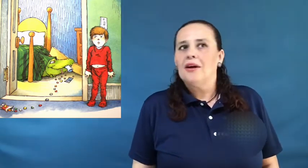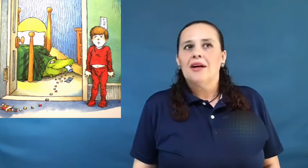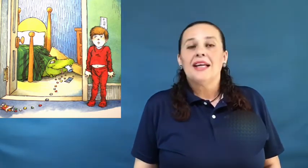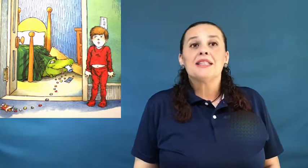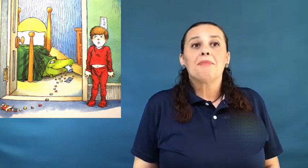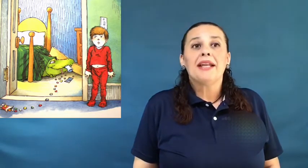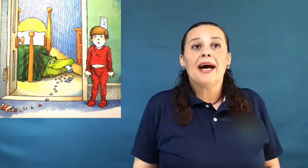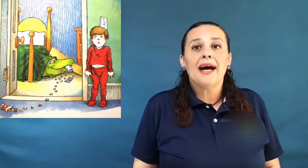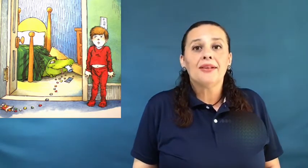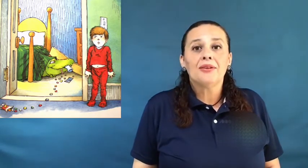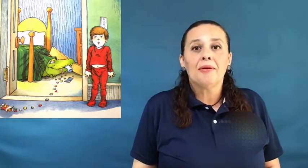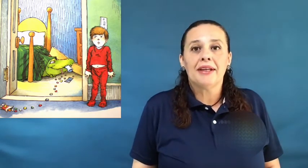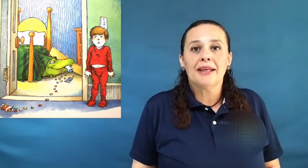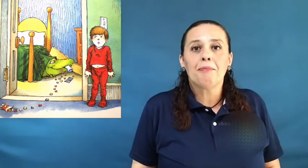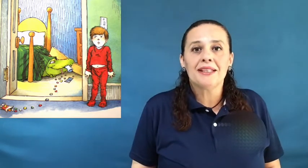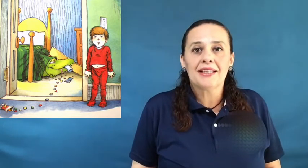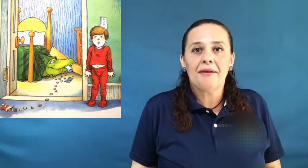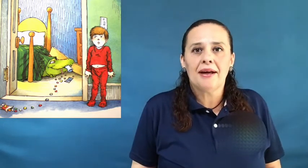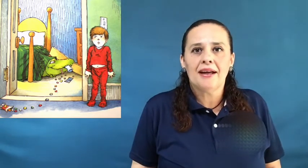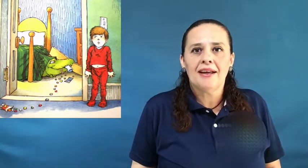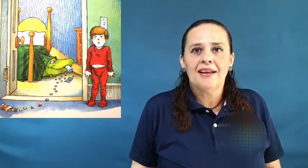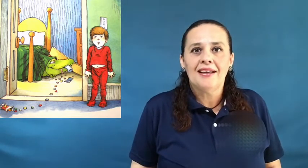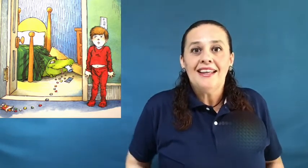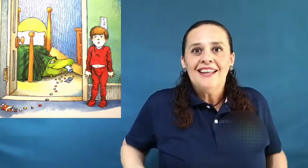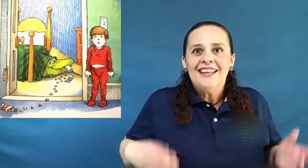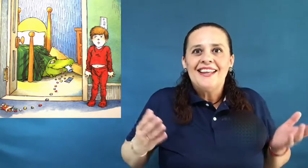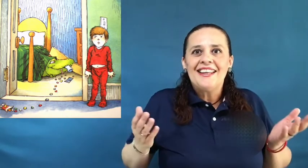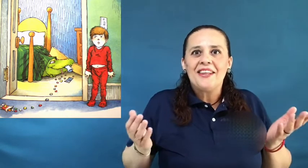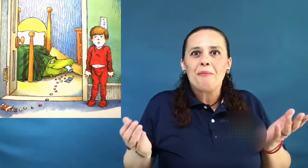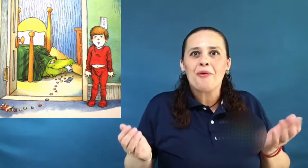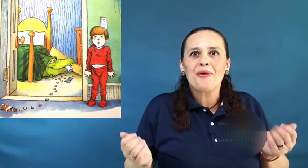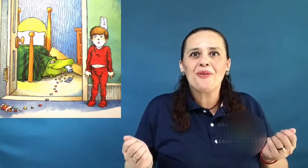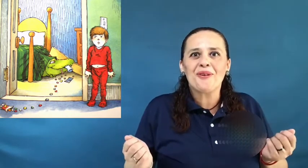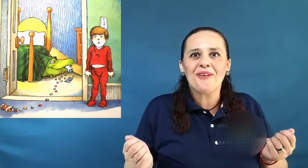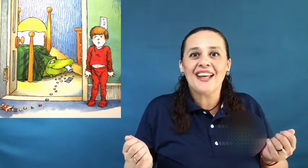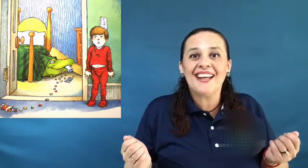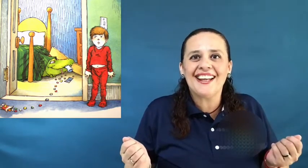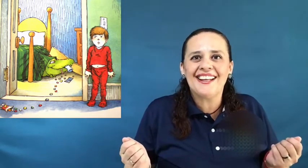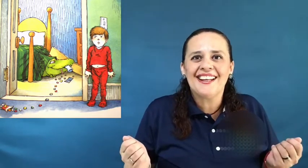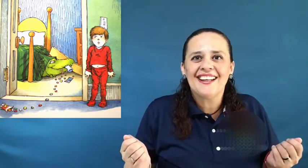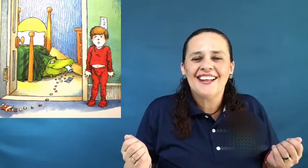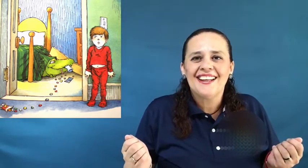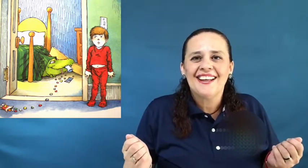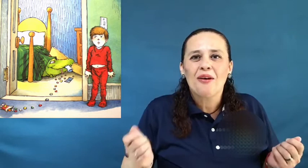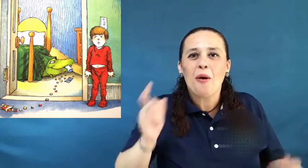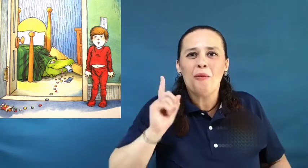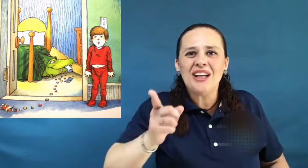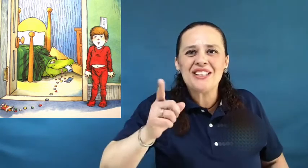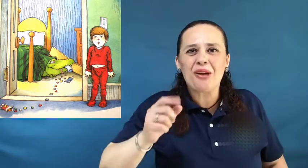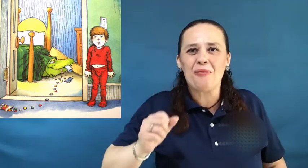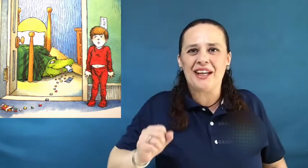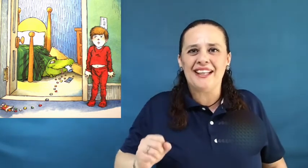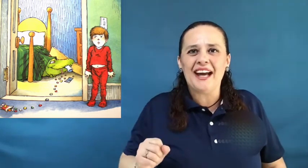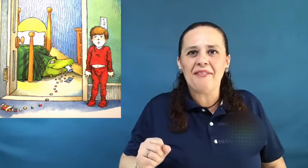esperando a ver qué pasaba. Y de pronto, ¿qué creen? Como él se lo imaginaba,